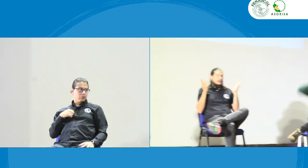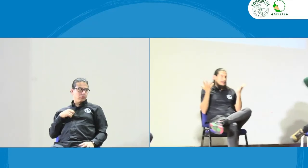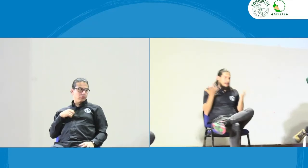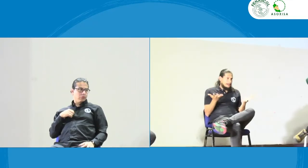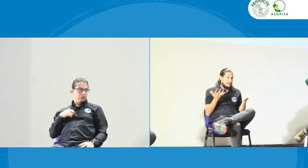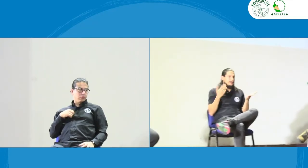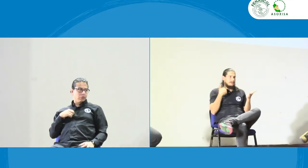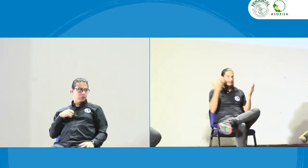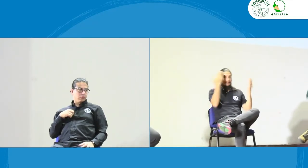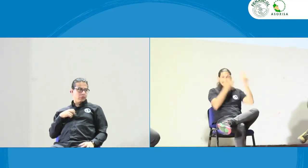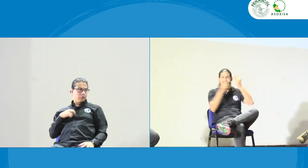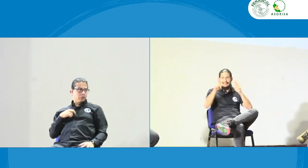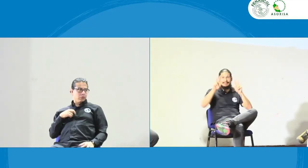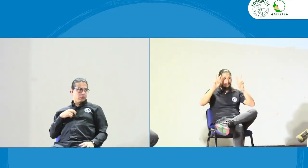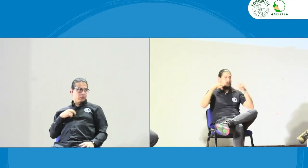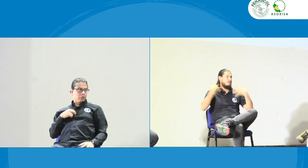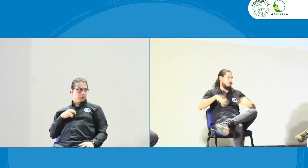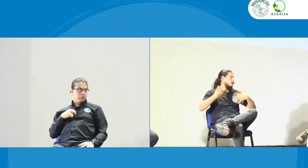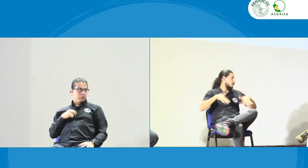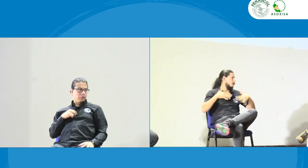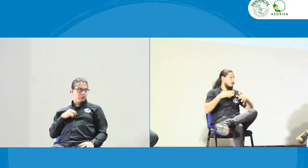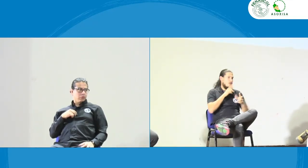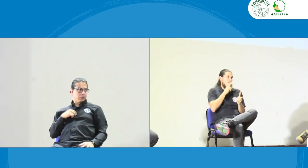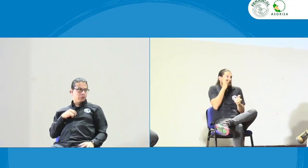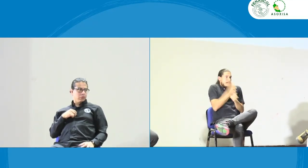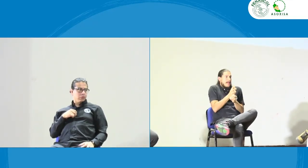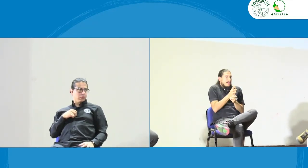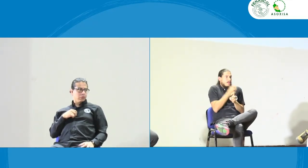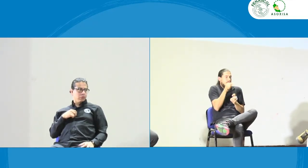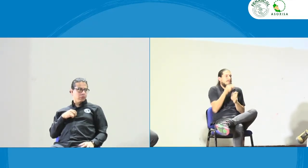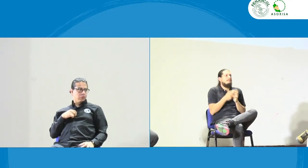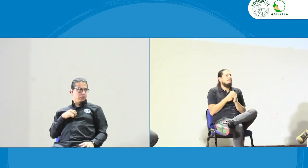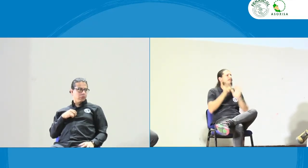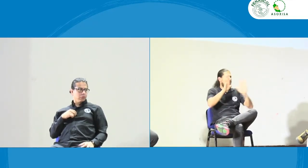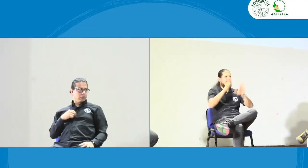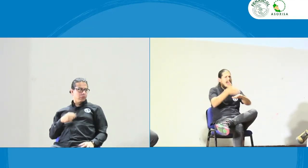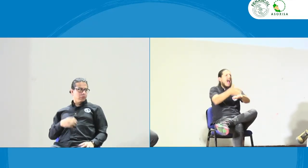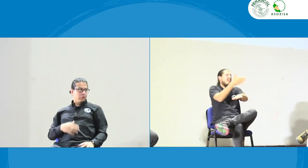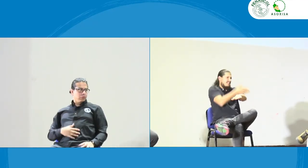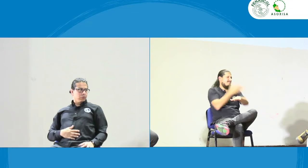bien perfecto agregando lo que menciona Johnny es un tema muy complejo realmente